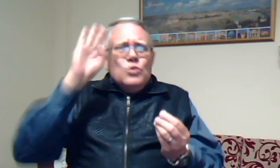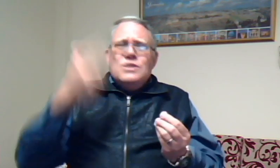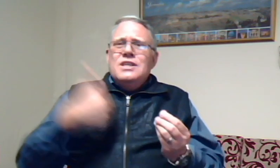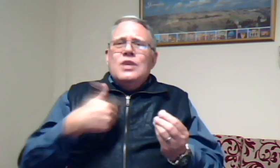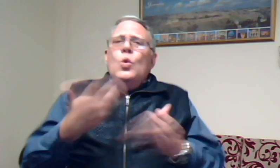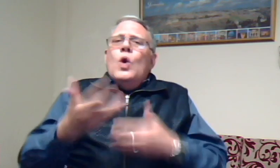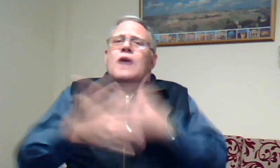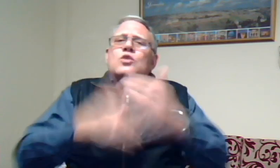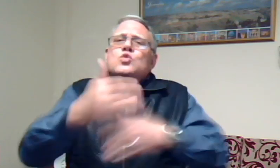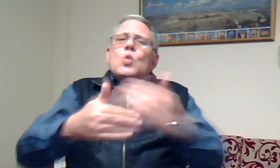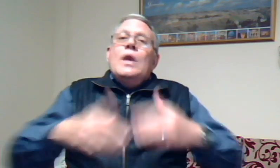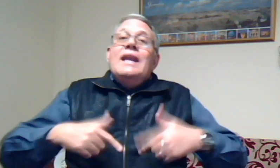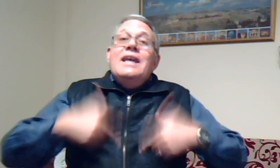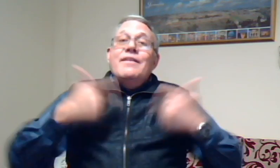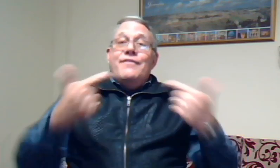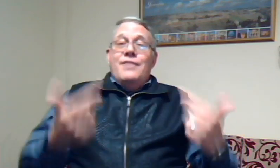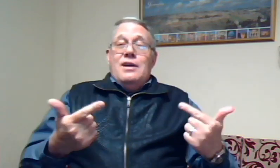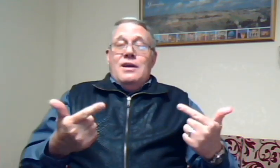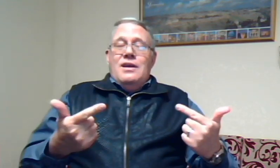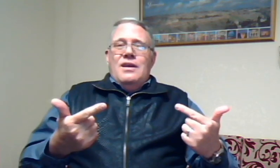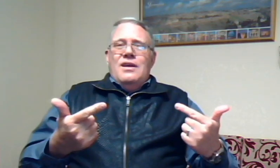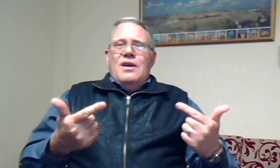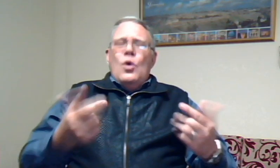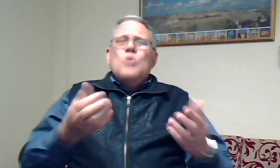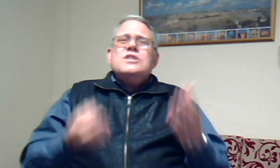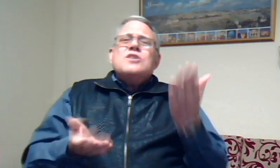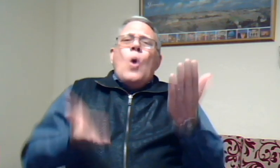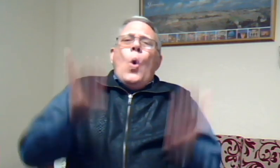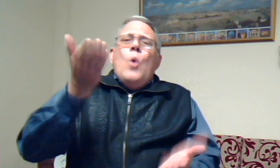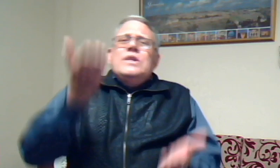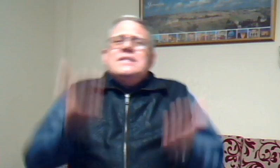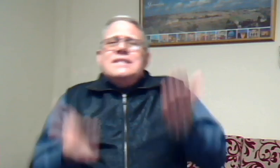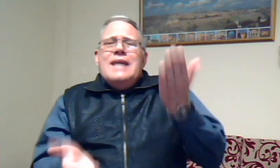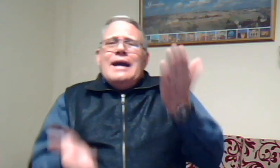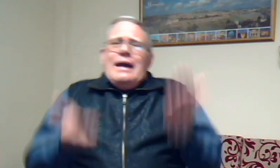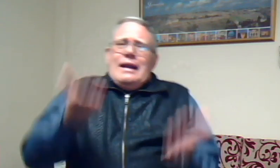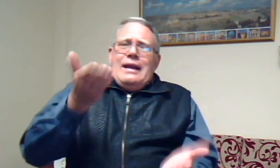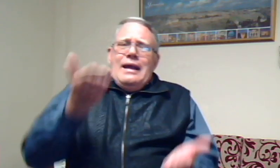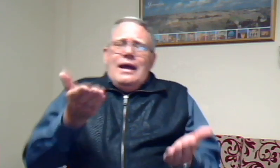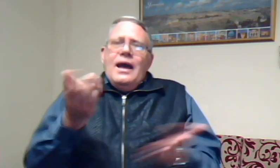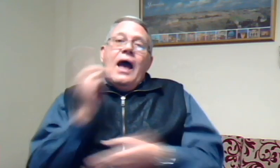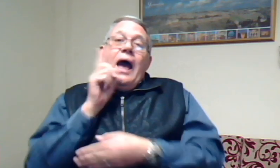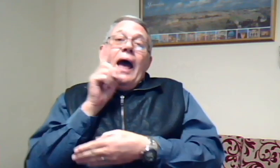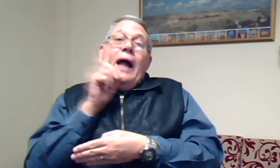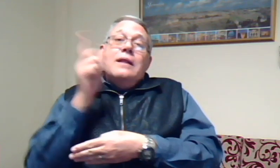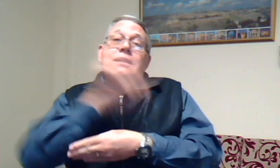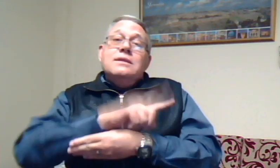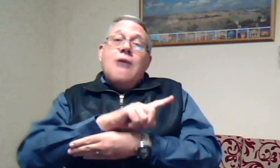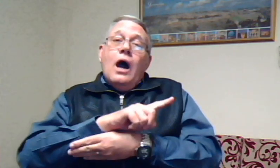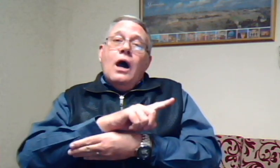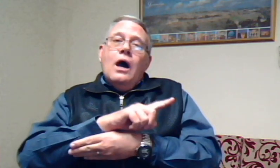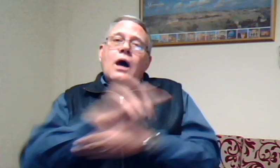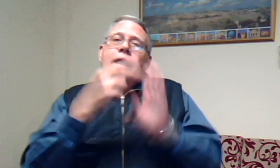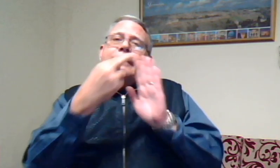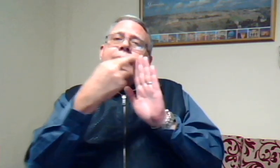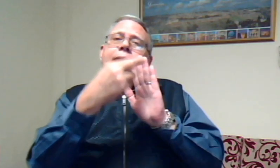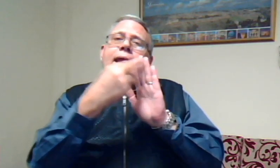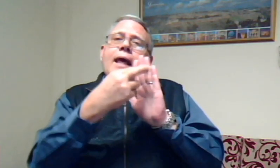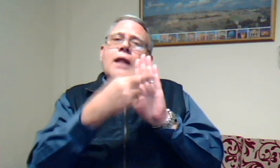nie hoe gaan ons oorleef ons is onseker elke dag die reels